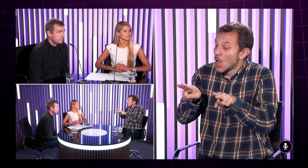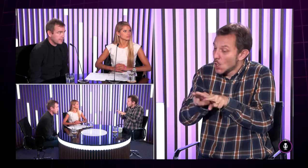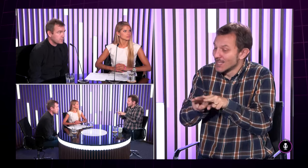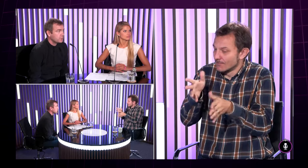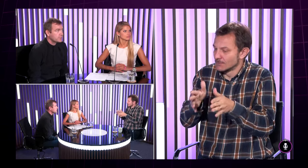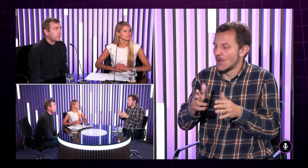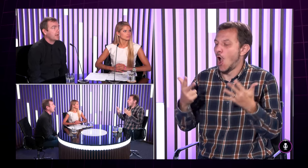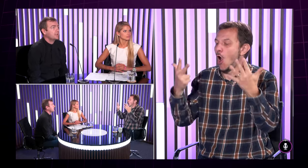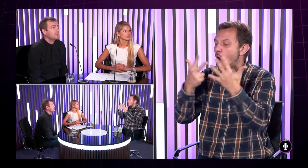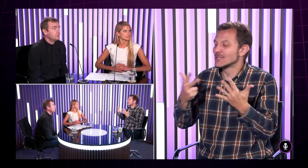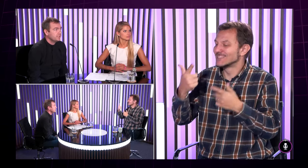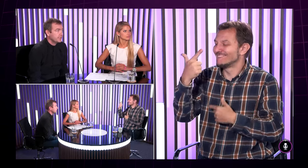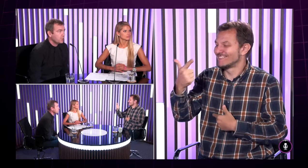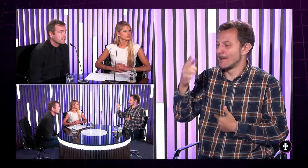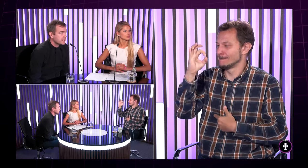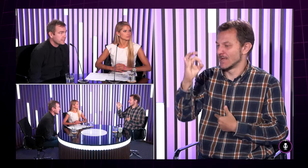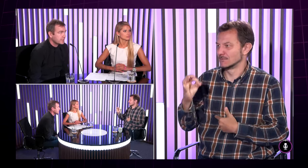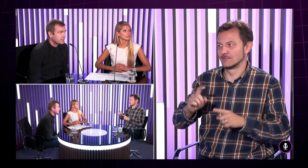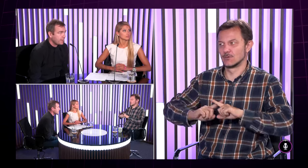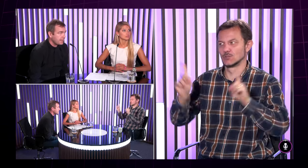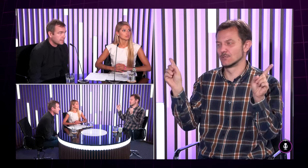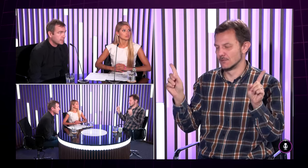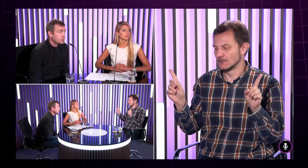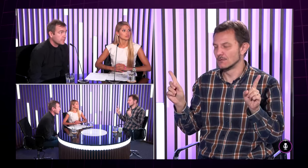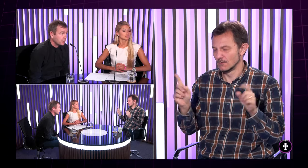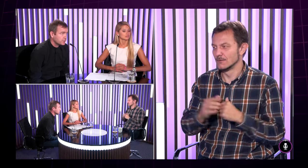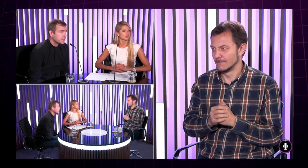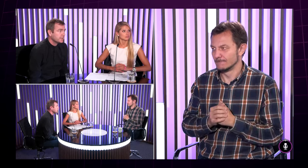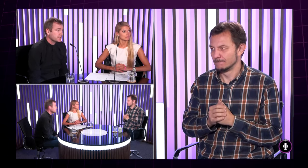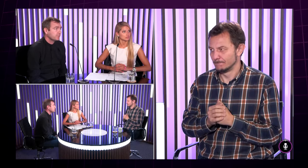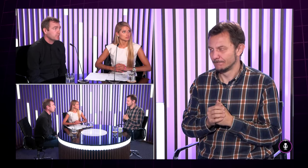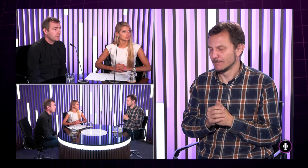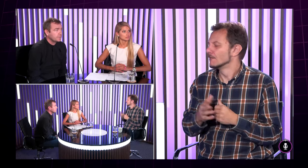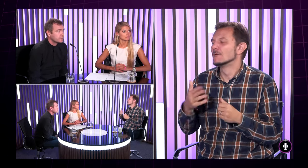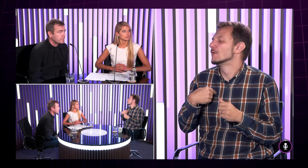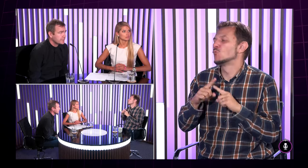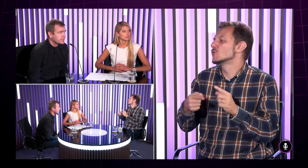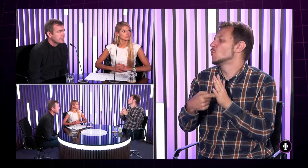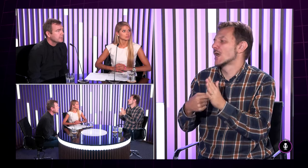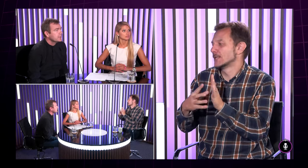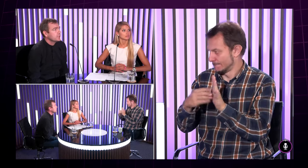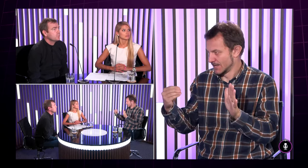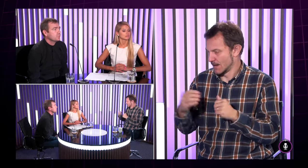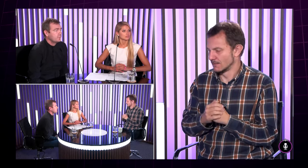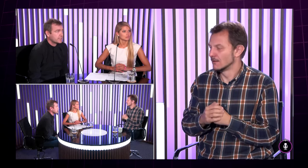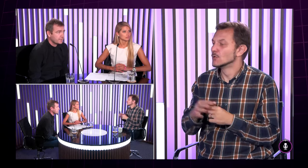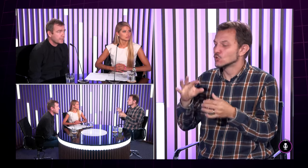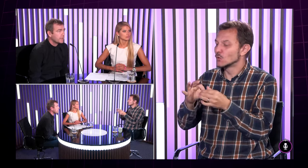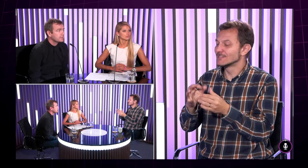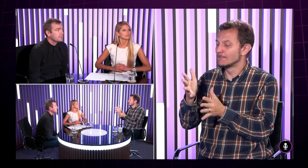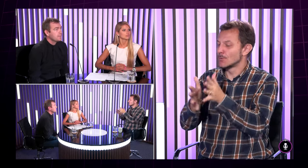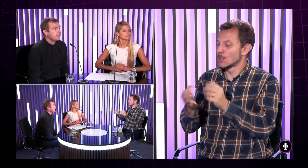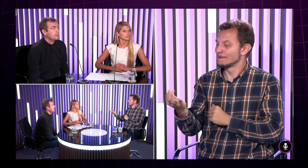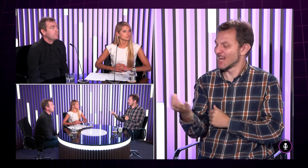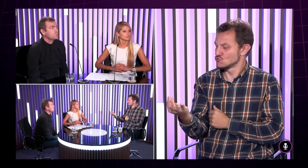slovenskom posunkovom jazyku rozdieli a len v rodine je 82% rozdielnosti medzi týmito dvomi posunkovými jazykmi. Môžem vám ukázať